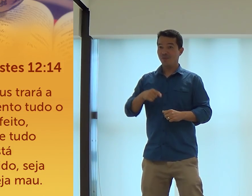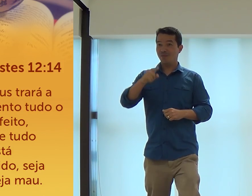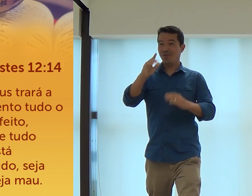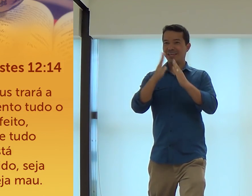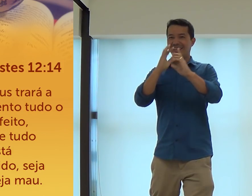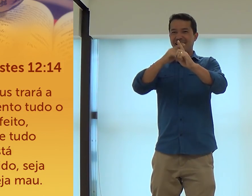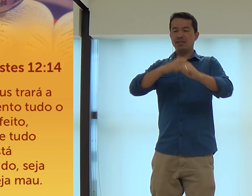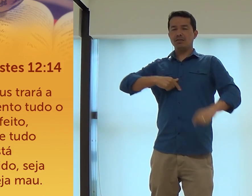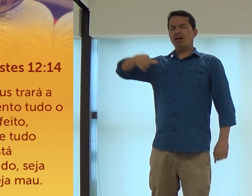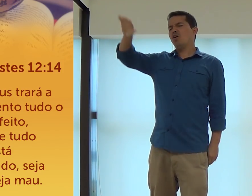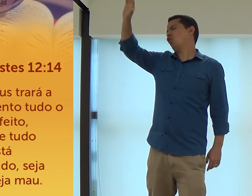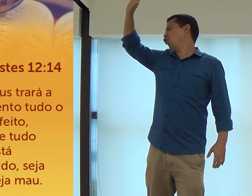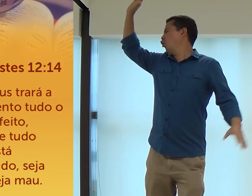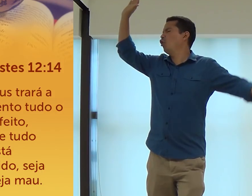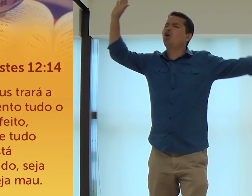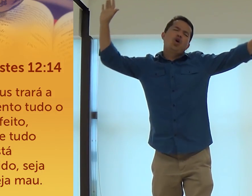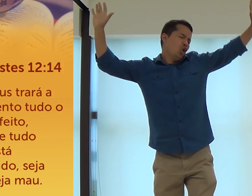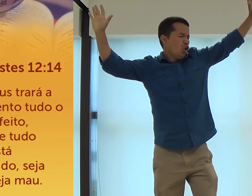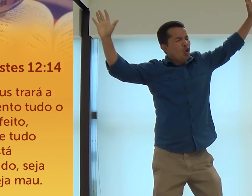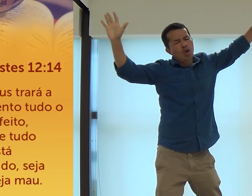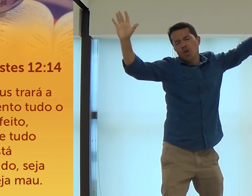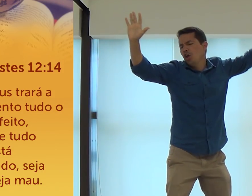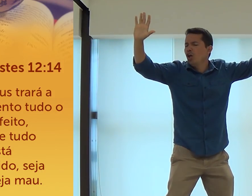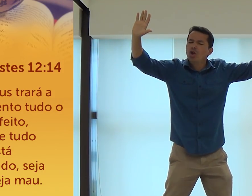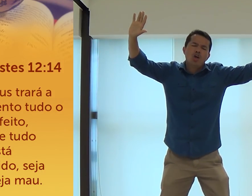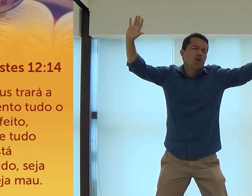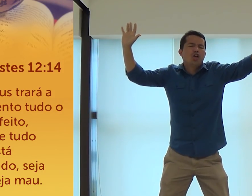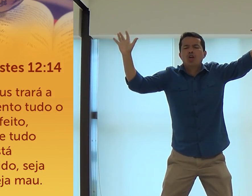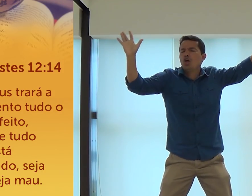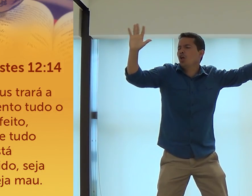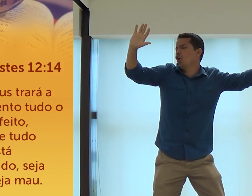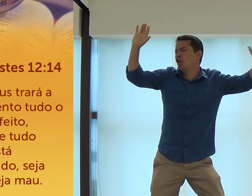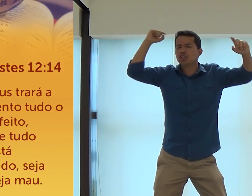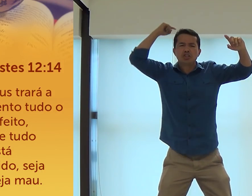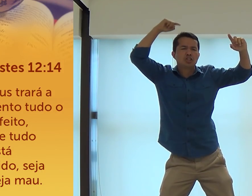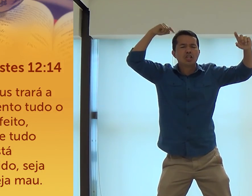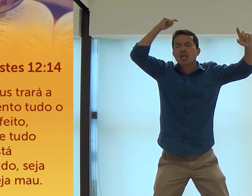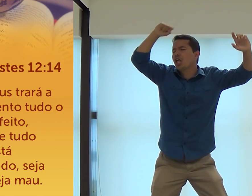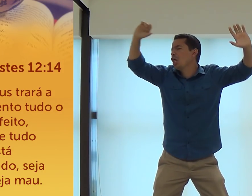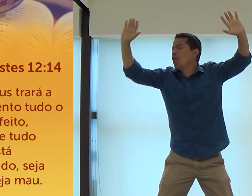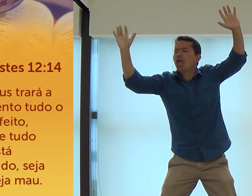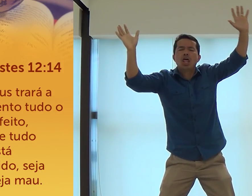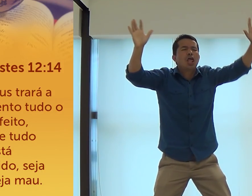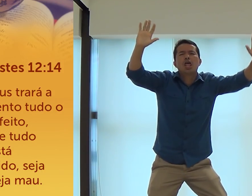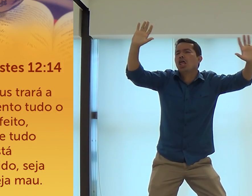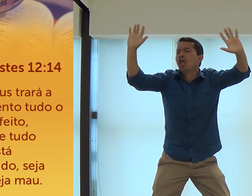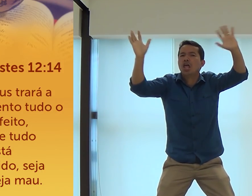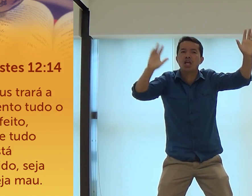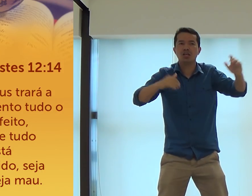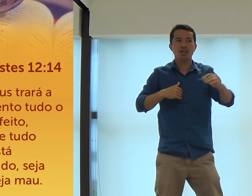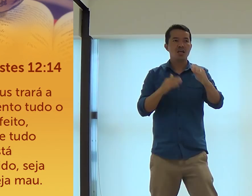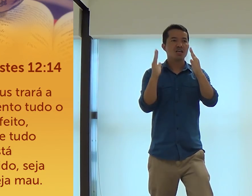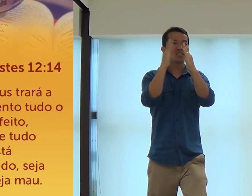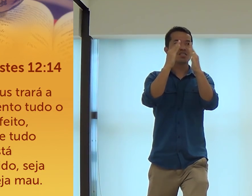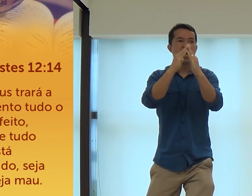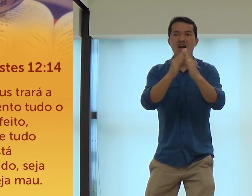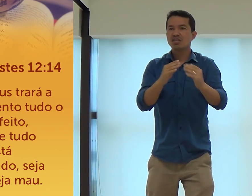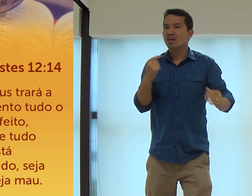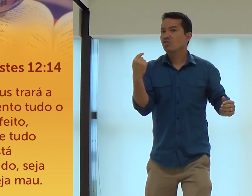saber, né? Ai, eu vou na igreja, né? Levanta a mão, eu louvo, eu adoro. Ai, Espírito Santo, né? Aí,